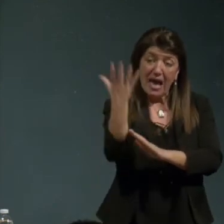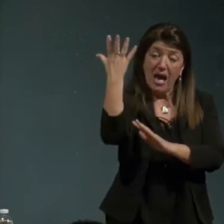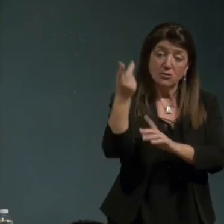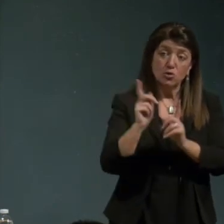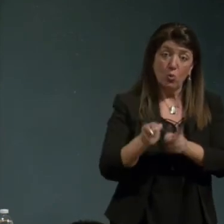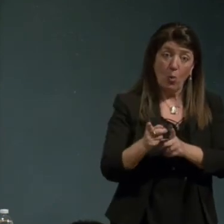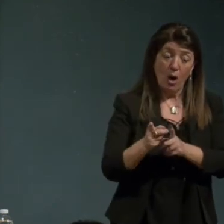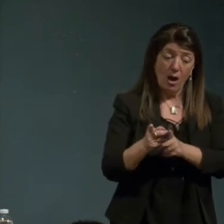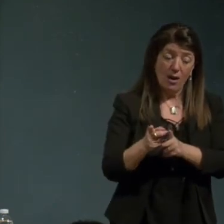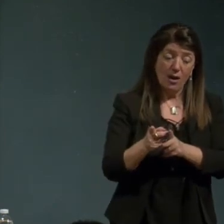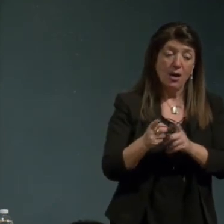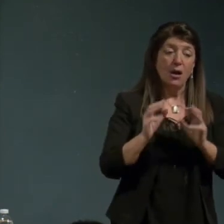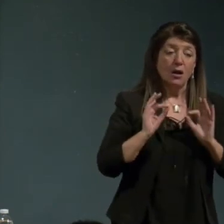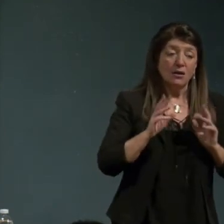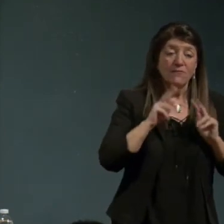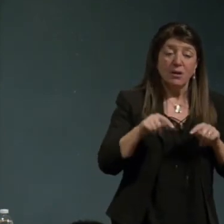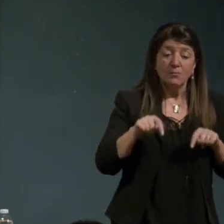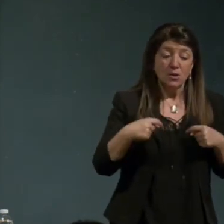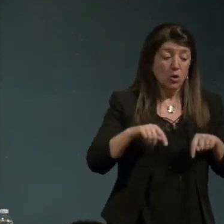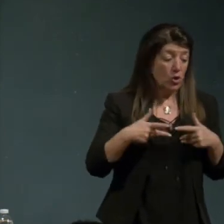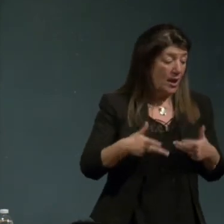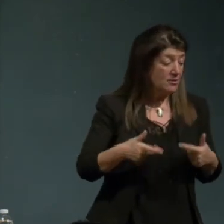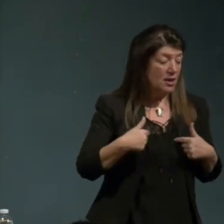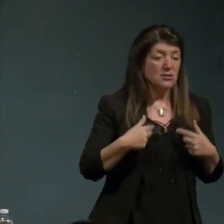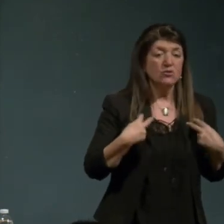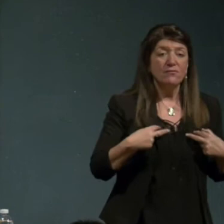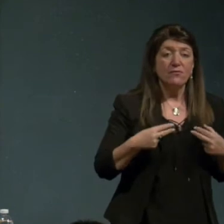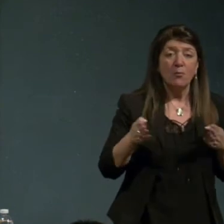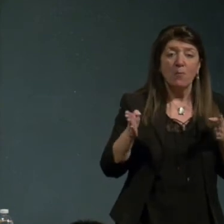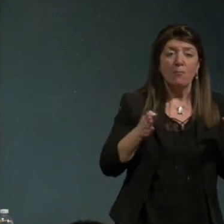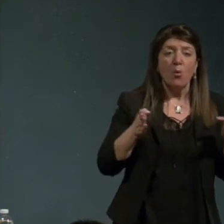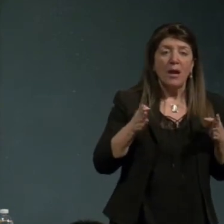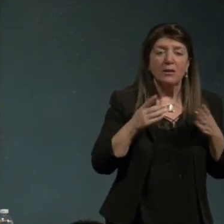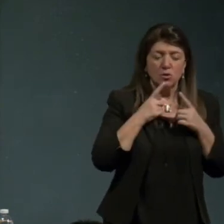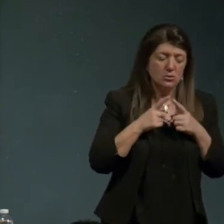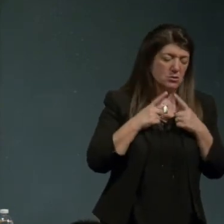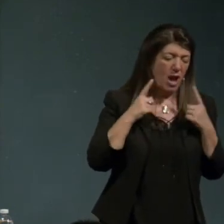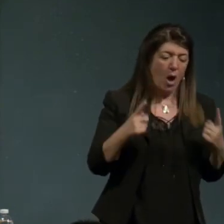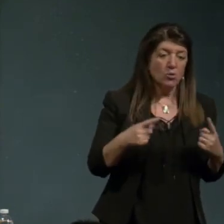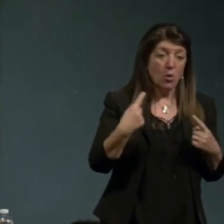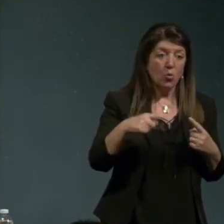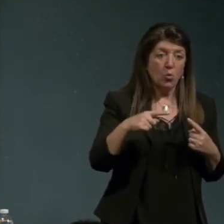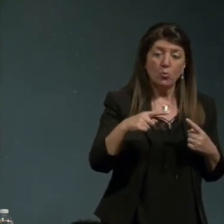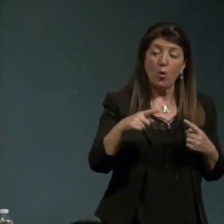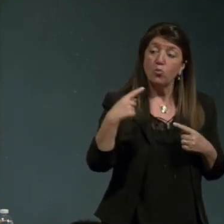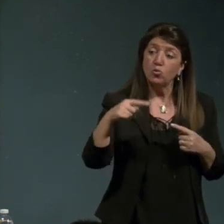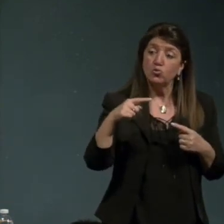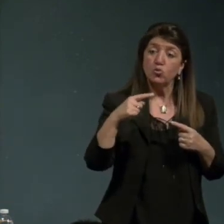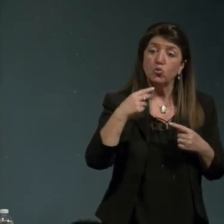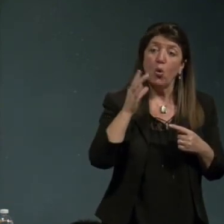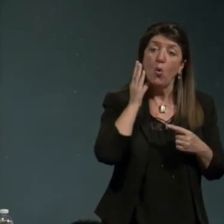momento straordinario di trasformazione dell'avventura umana